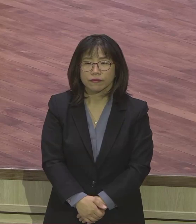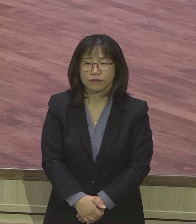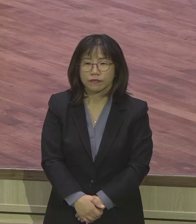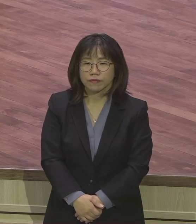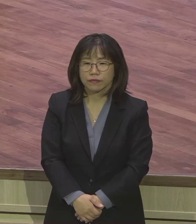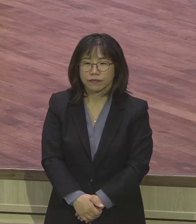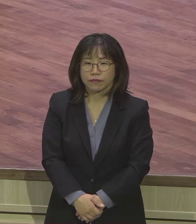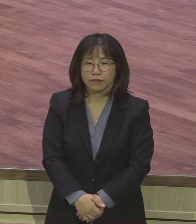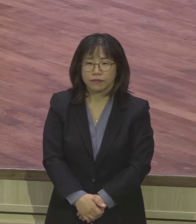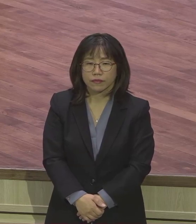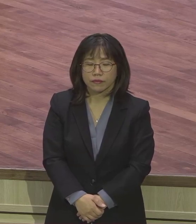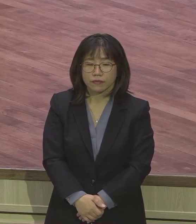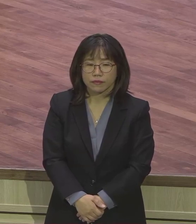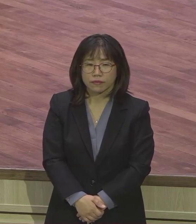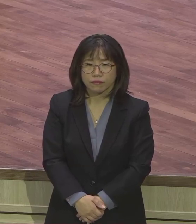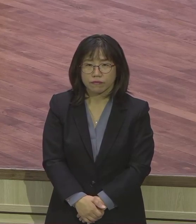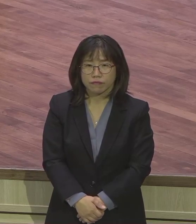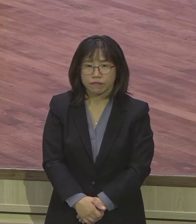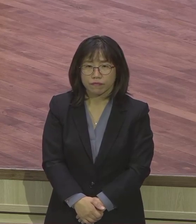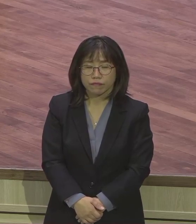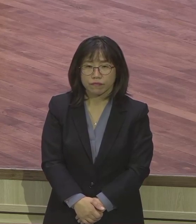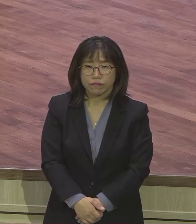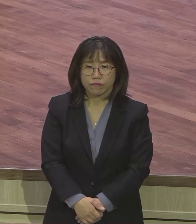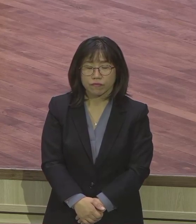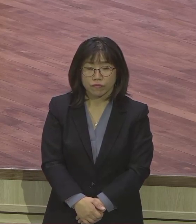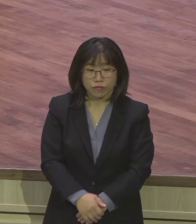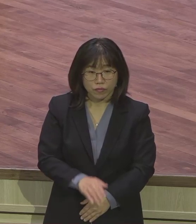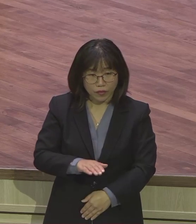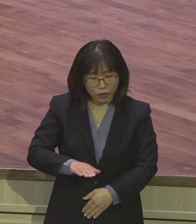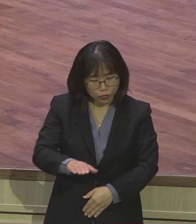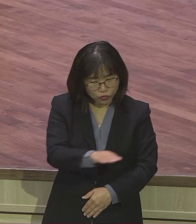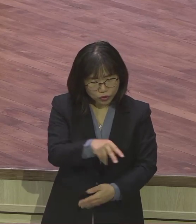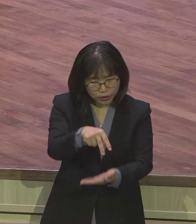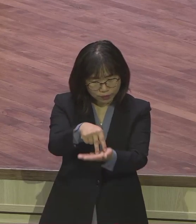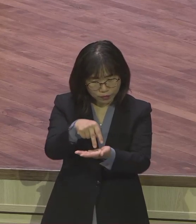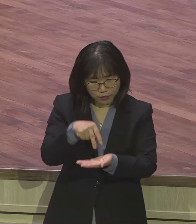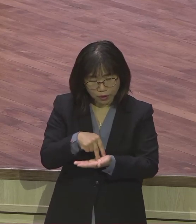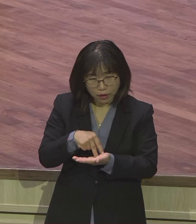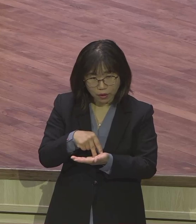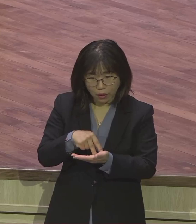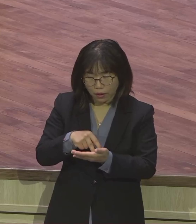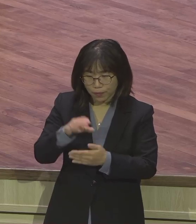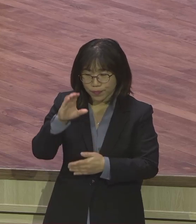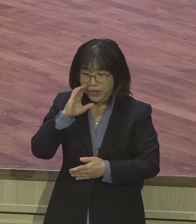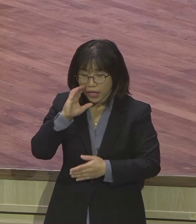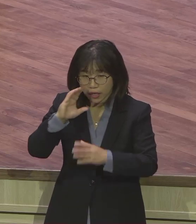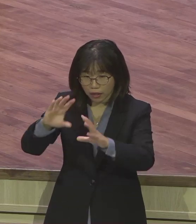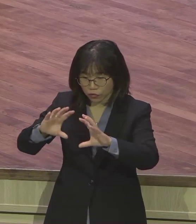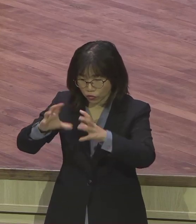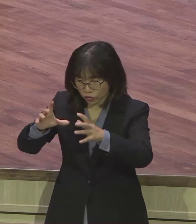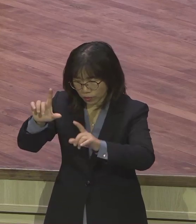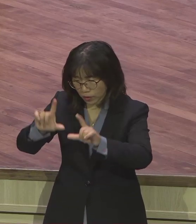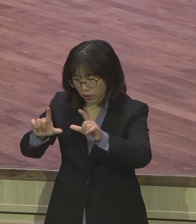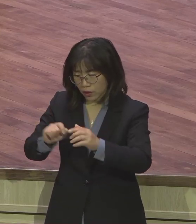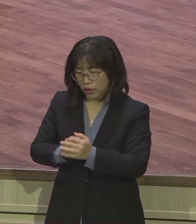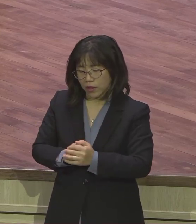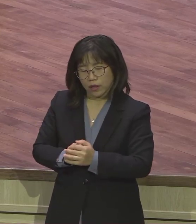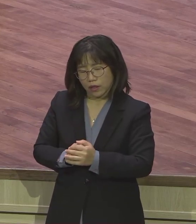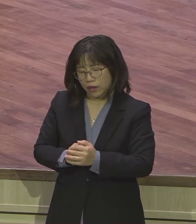보금 가진 사람 볼 때는 뭐 그 현장 볼 때는 너무너무 불쌍하지요.